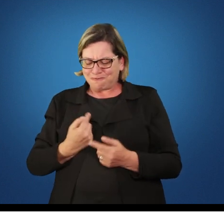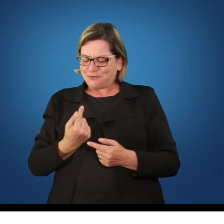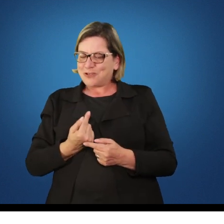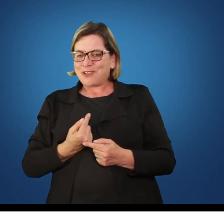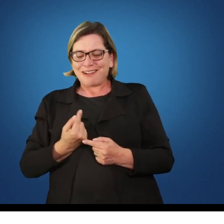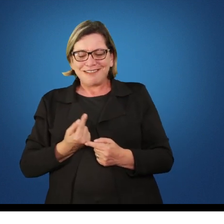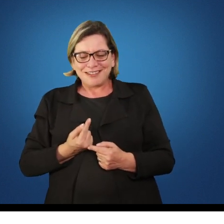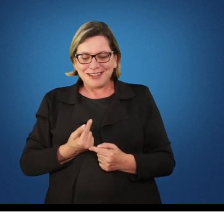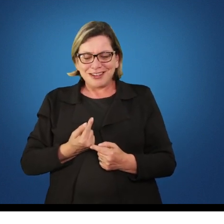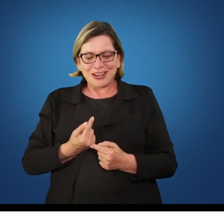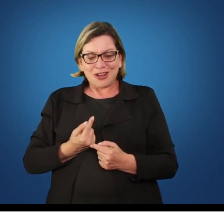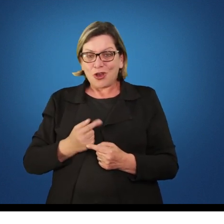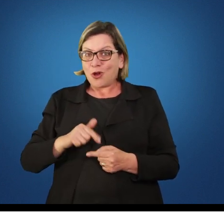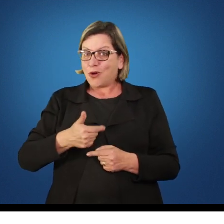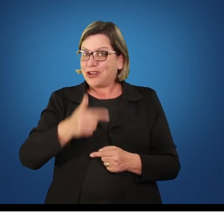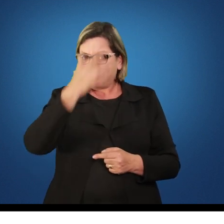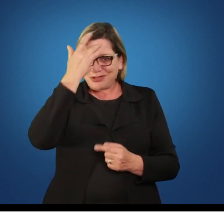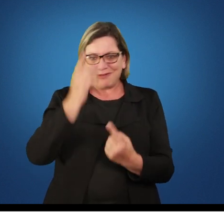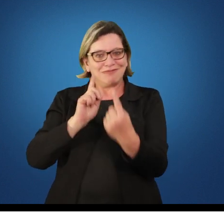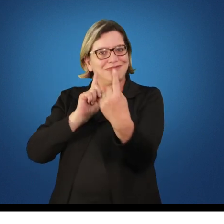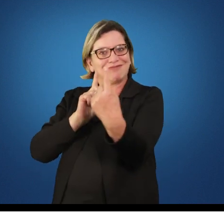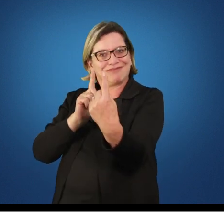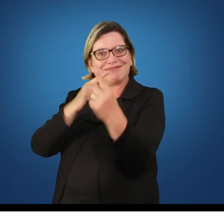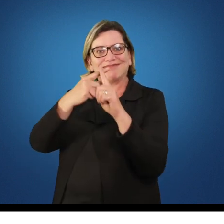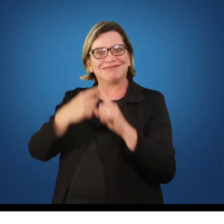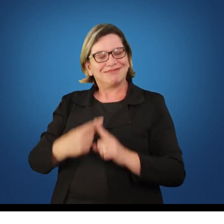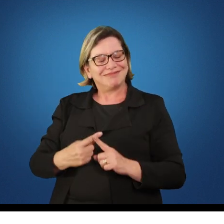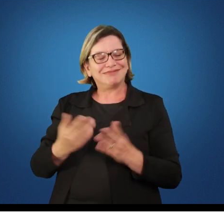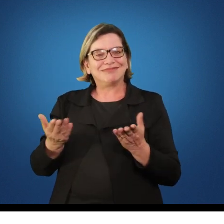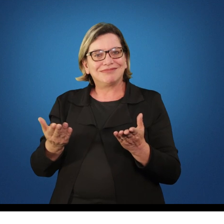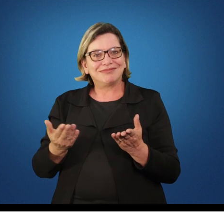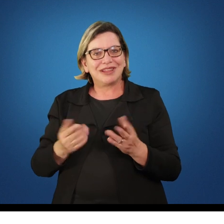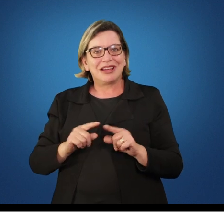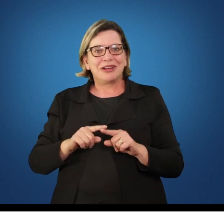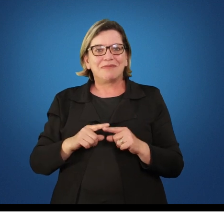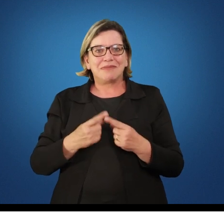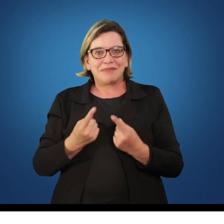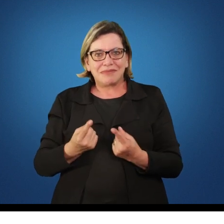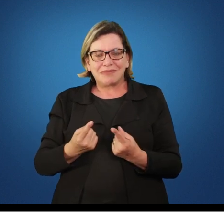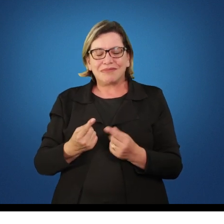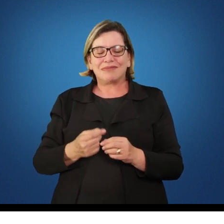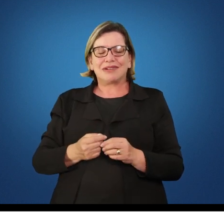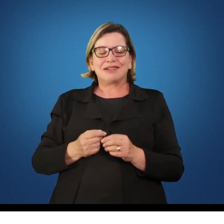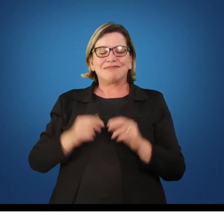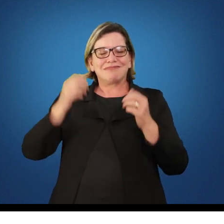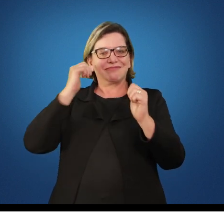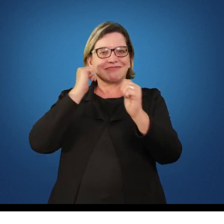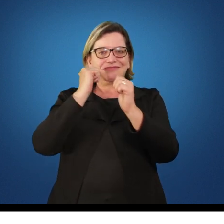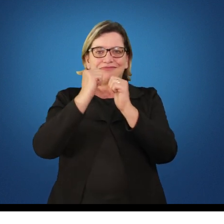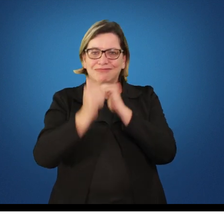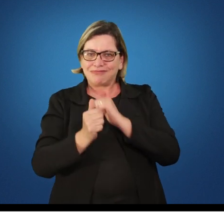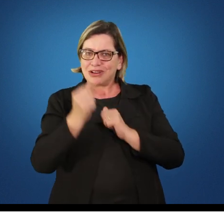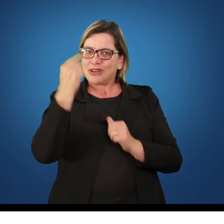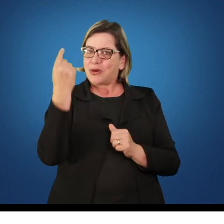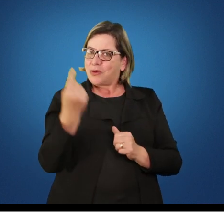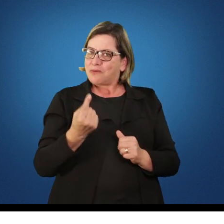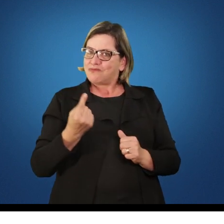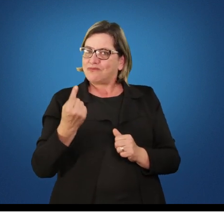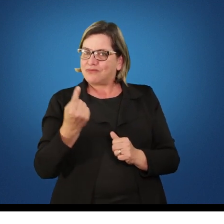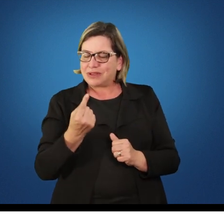não ser na presença do seu oponente. Enfim, os esportes individuais, hoje, nas escolas, estão meio esquecidos.